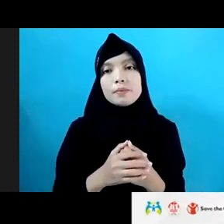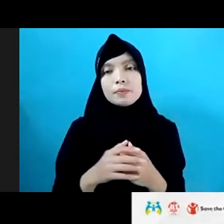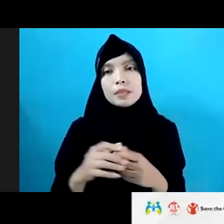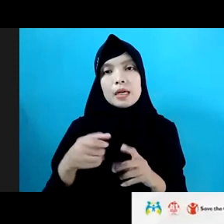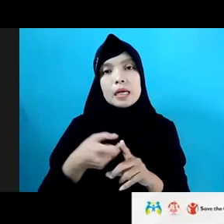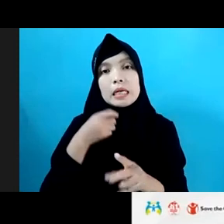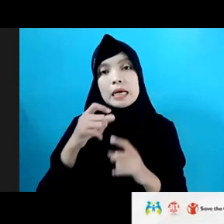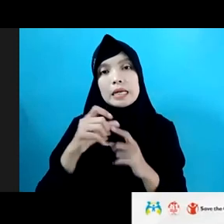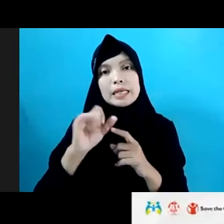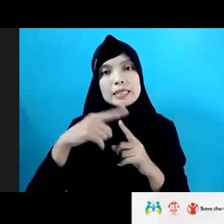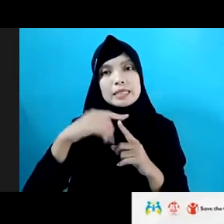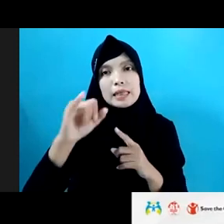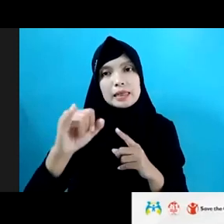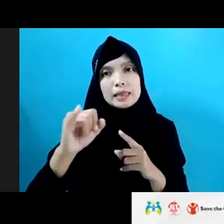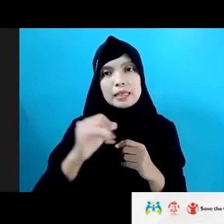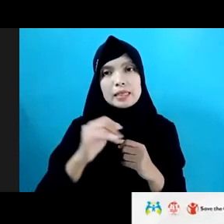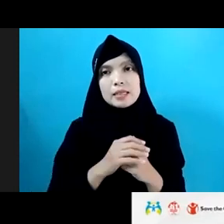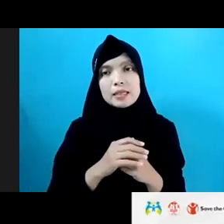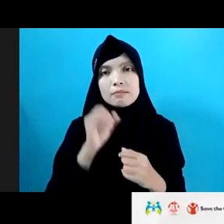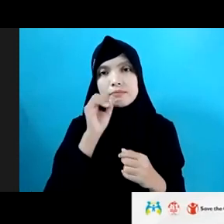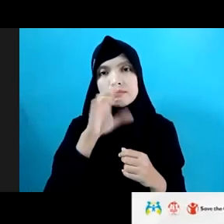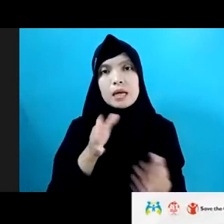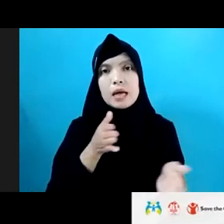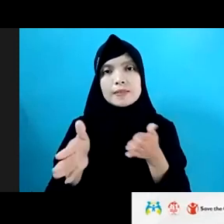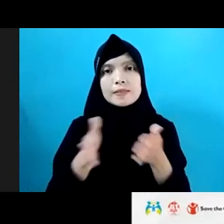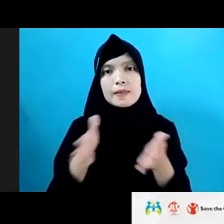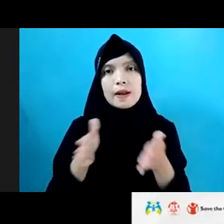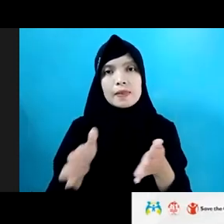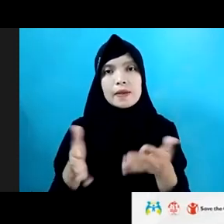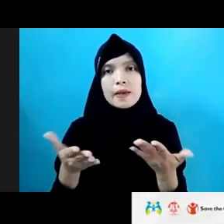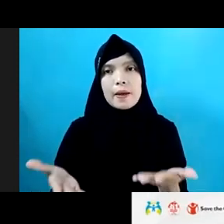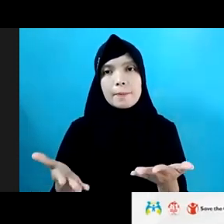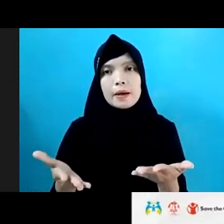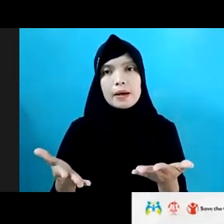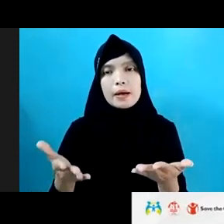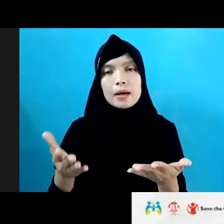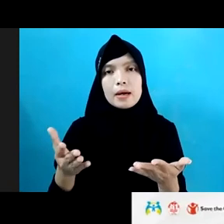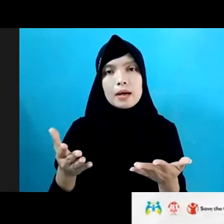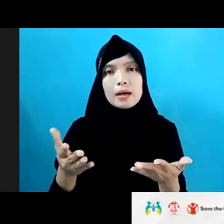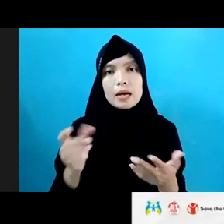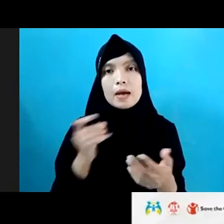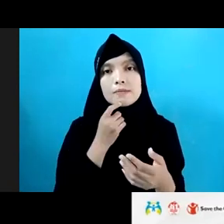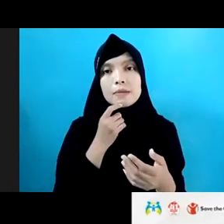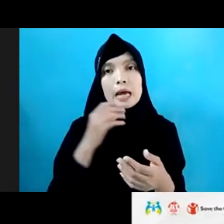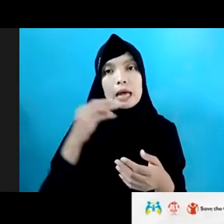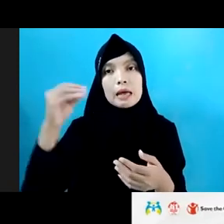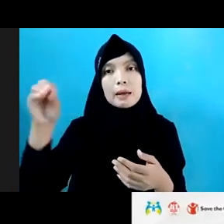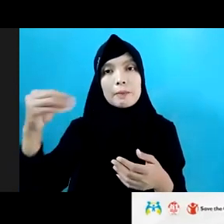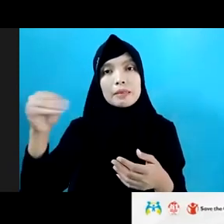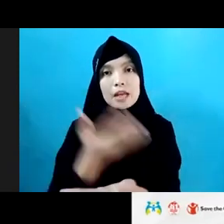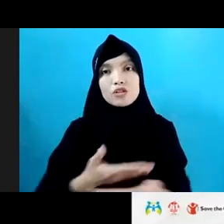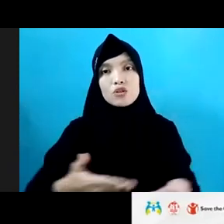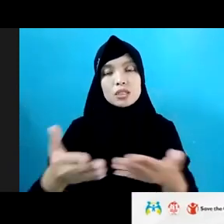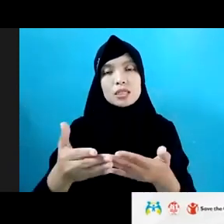Hadija Bako, strategi apa yang dilakukan Kementerian Sosial untuk kasus eksploitasi dan